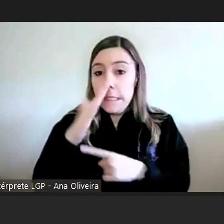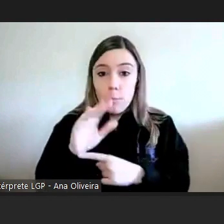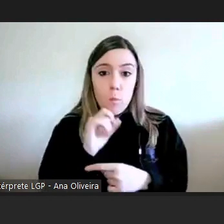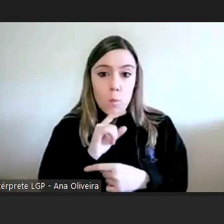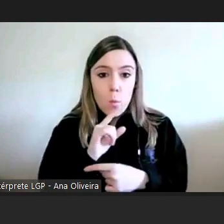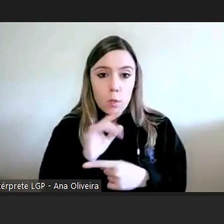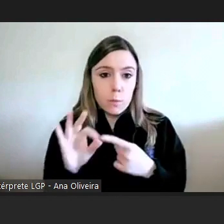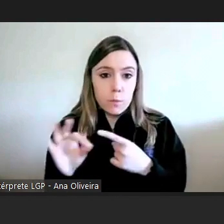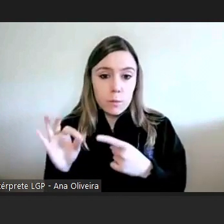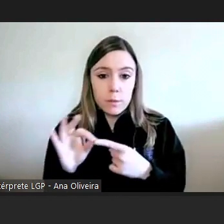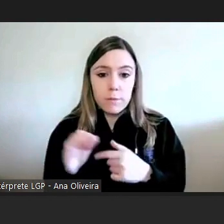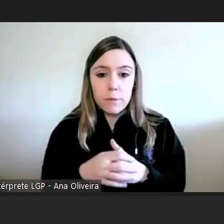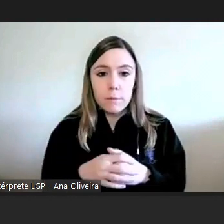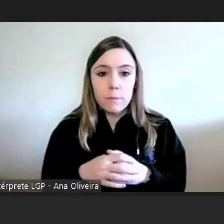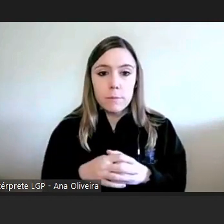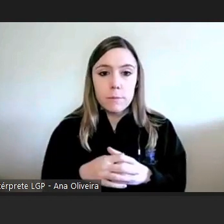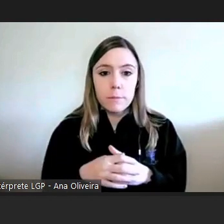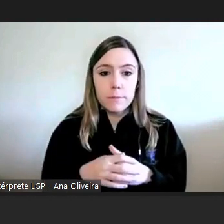concreto muito